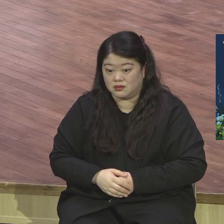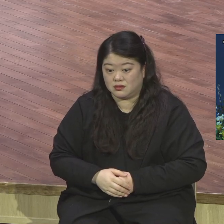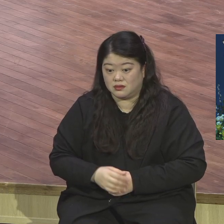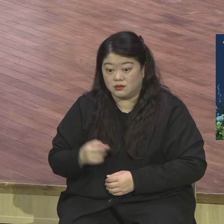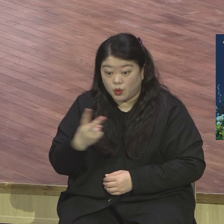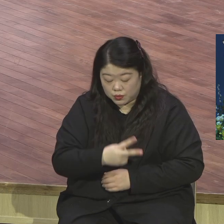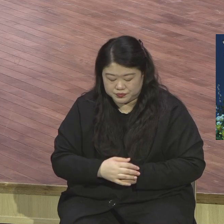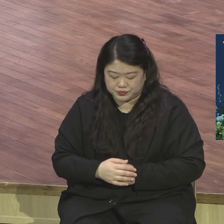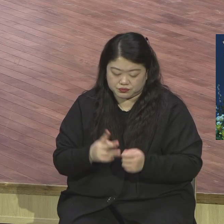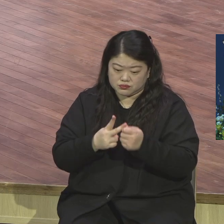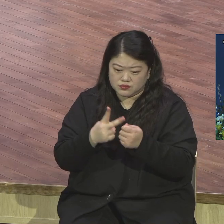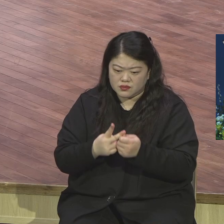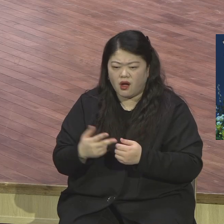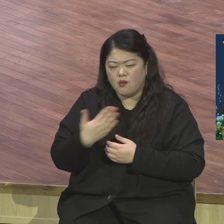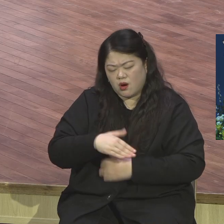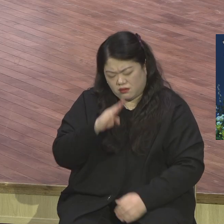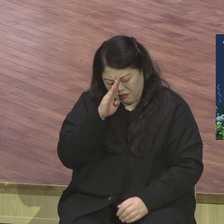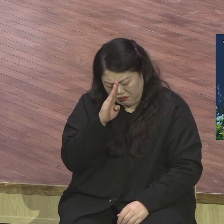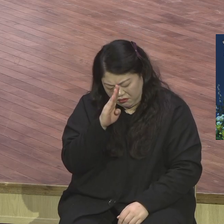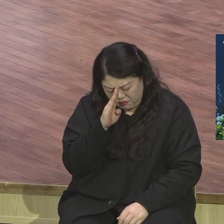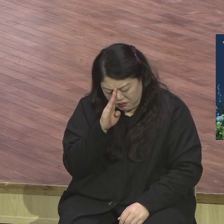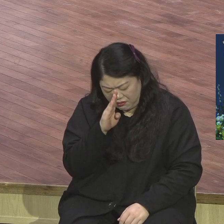병 들어서 병 들 수도 있지요